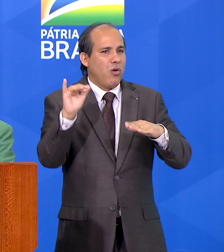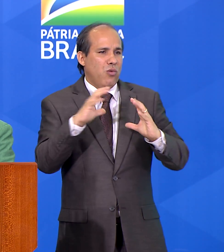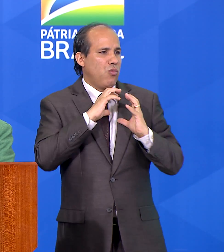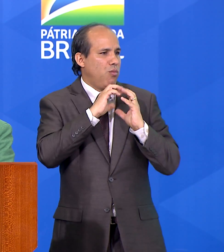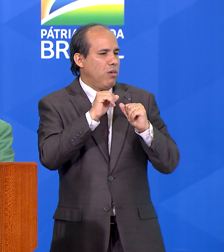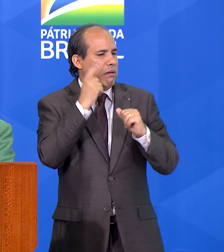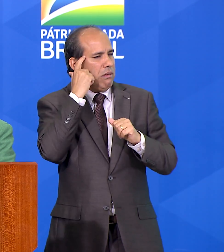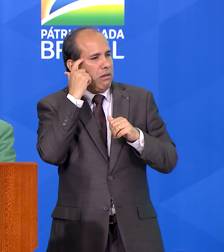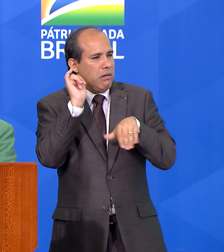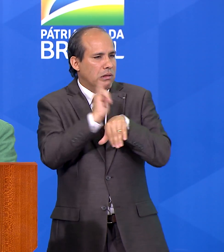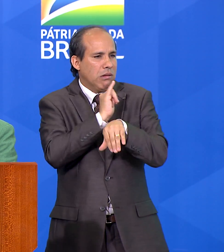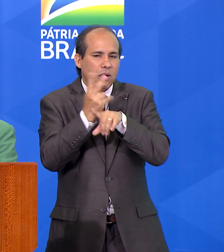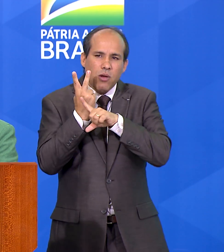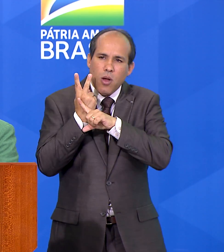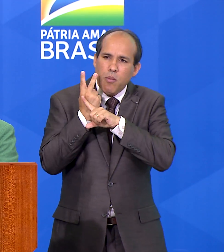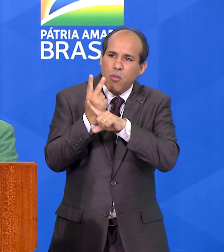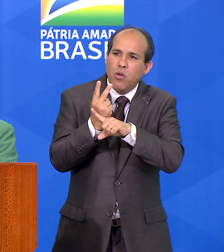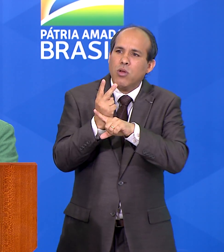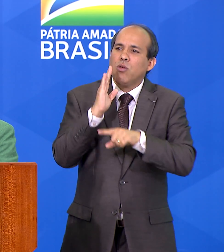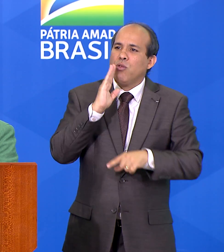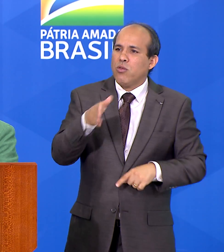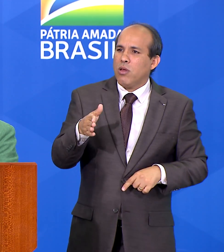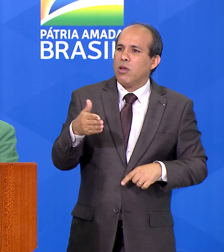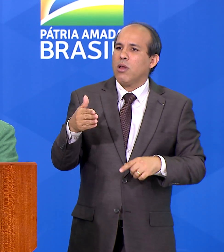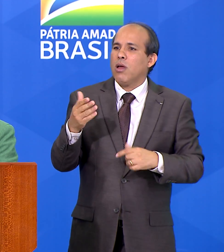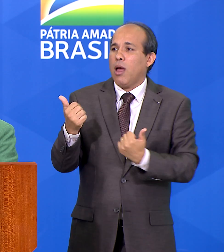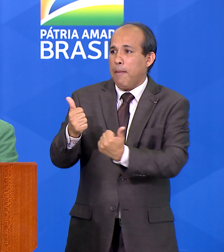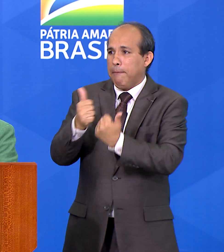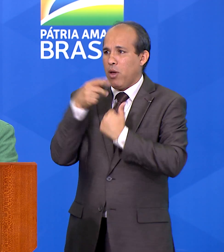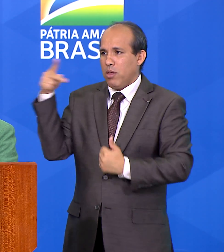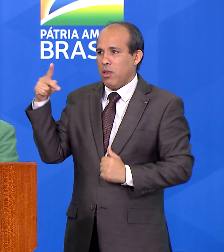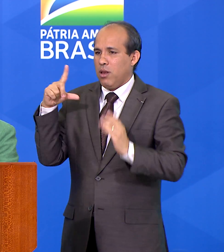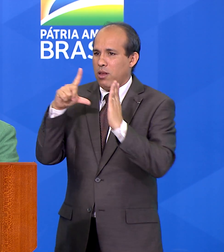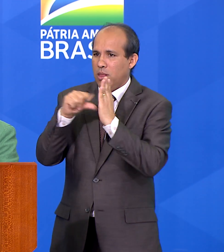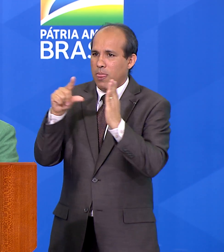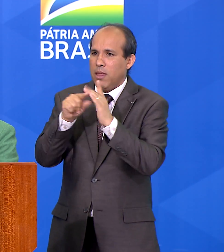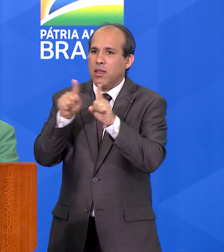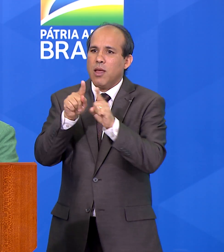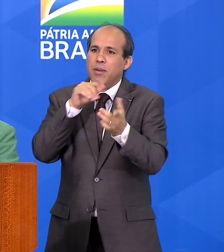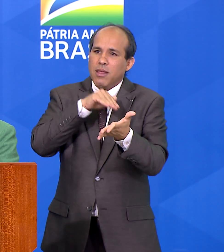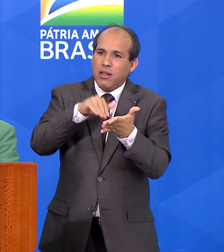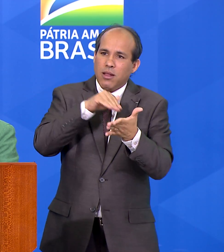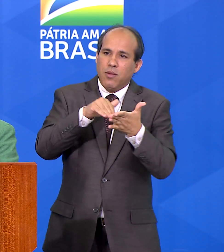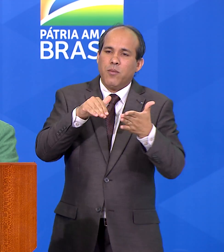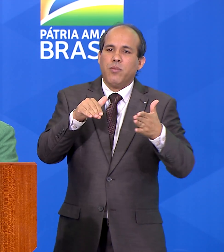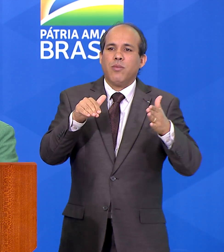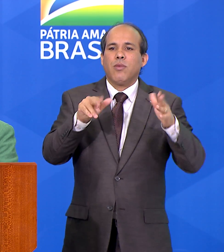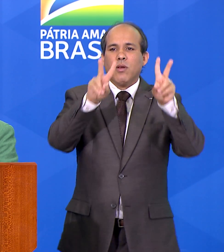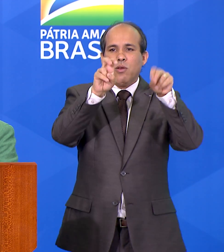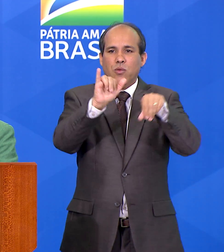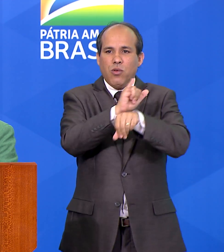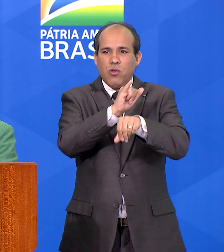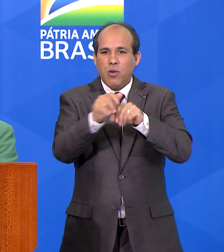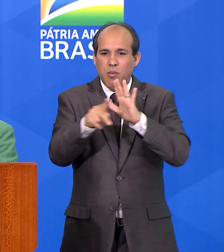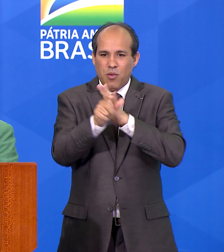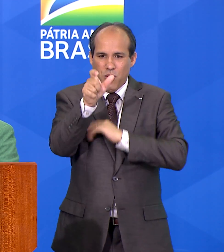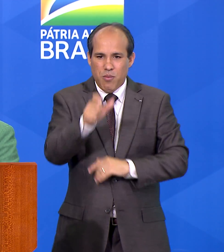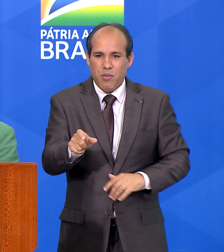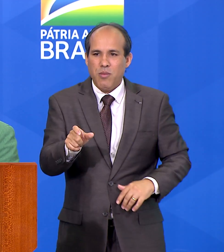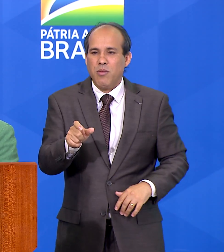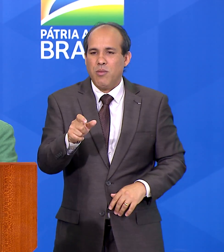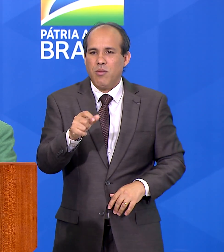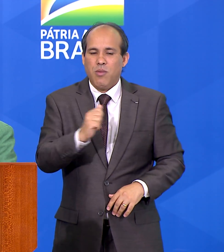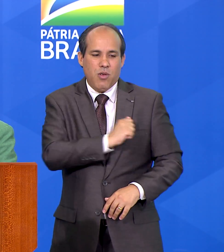estratégica, tivemos o apoio da Presidência da República com a Secretaria de Assuntos Estratégicos do Almirante Flávio Rocha